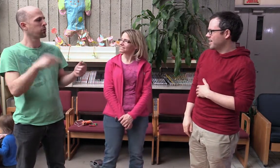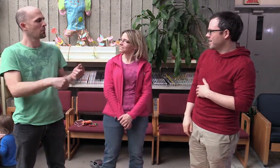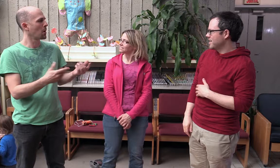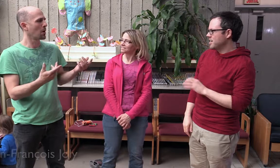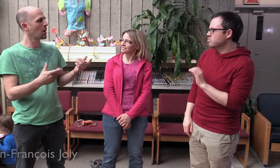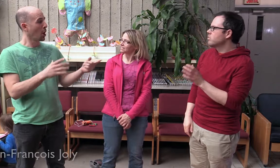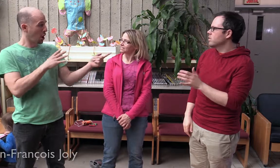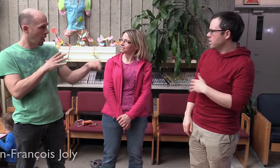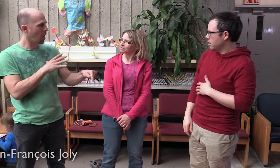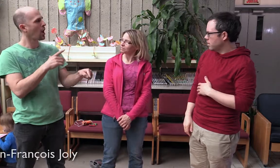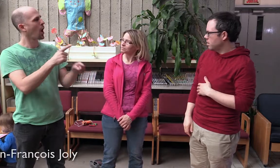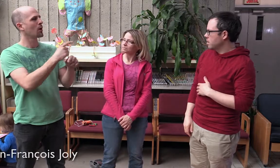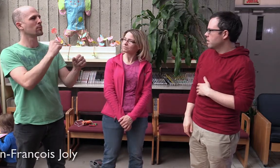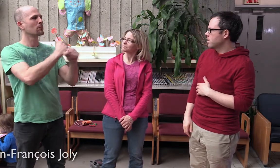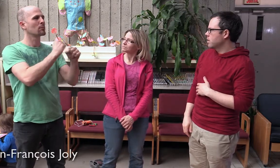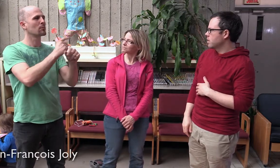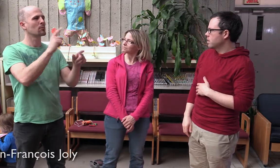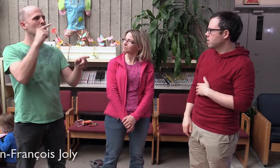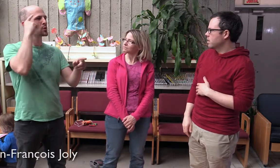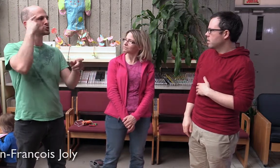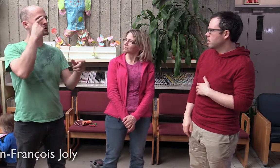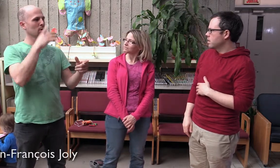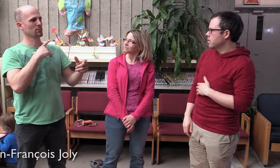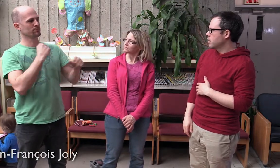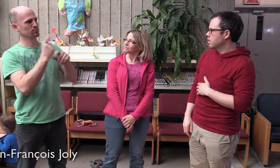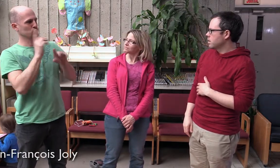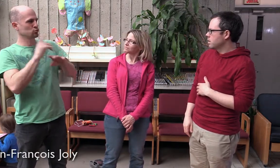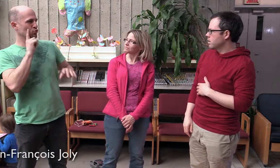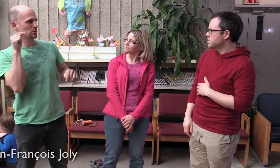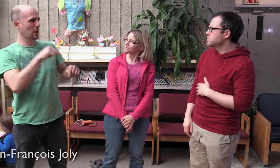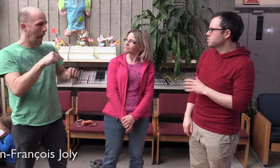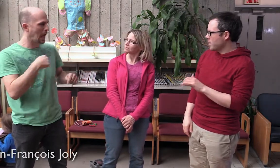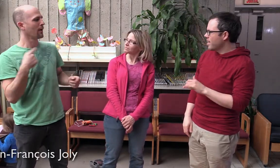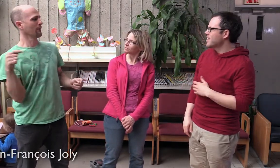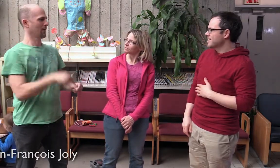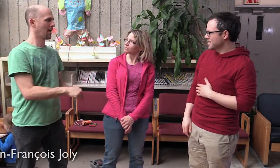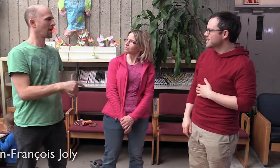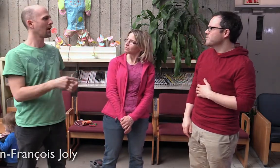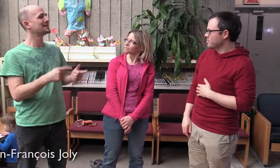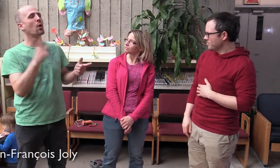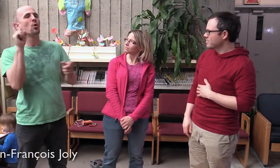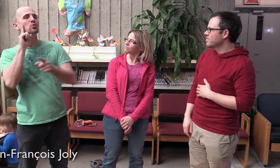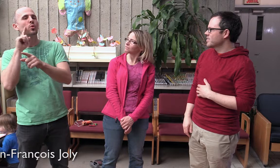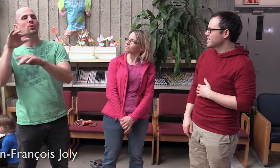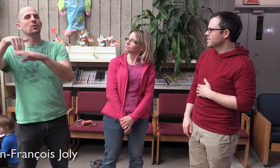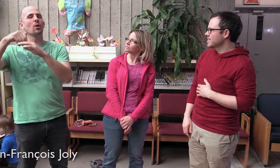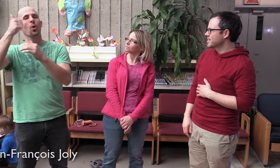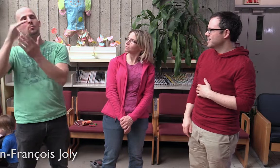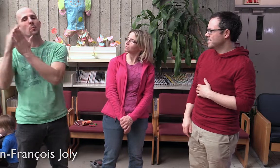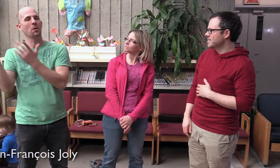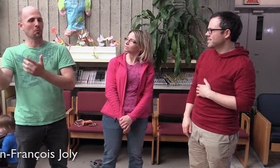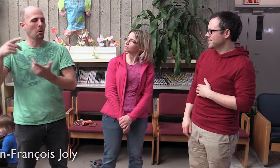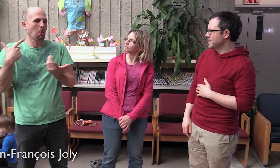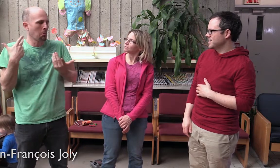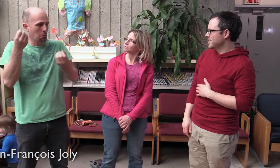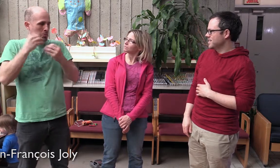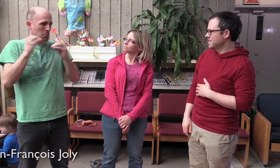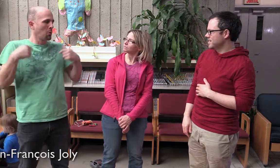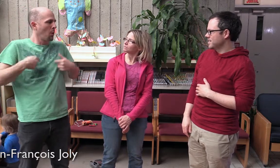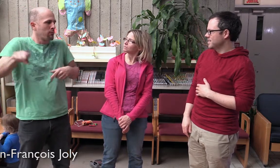Donc, c'est sûr, Jean-François dit, si tu n'étais pas là, on ne viendrait pas. En fait, on vient parce que toi, tu fais de la promotion pour que les services soient adaptés. Alors,